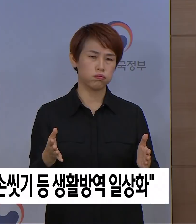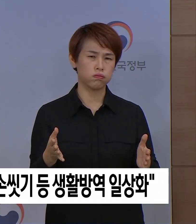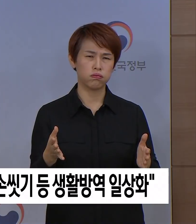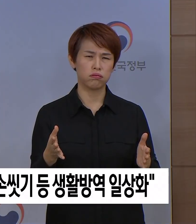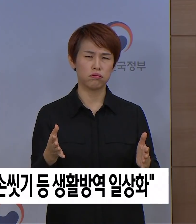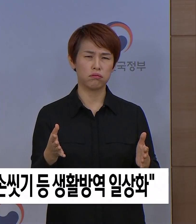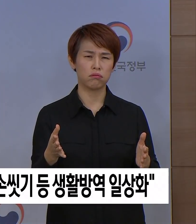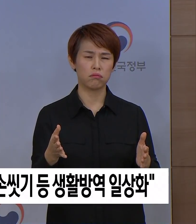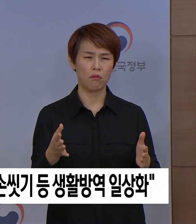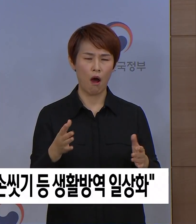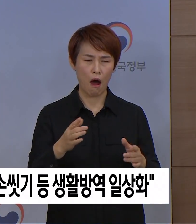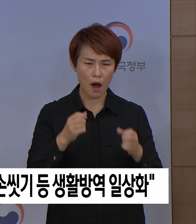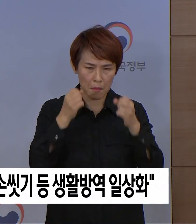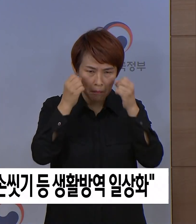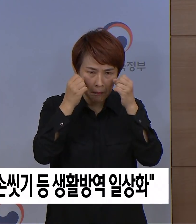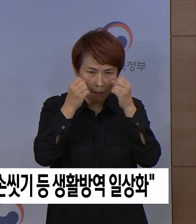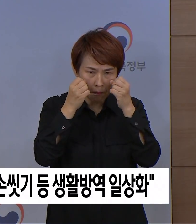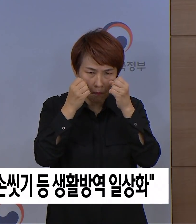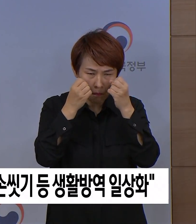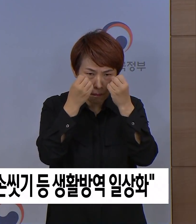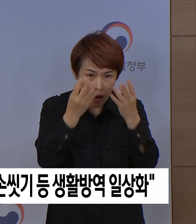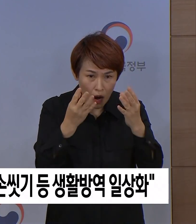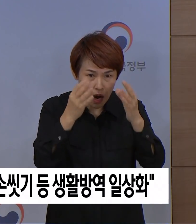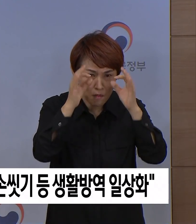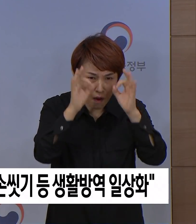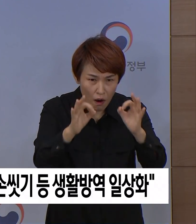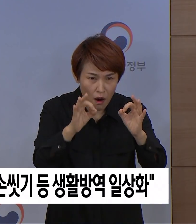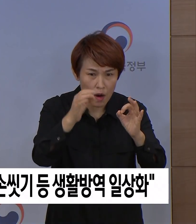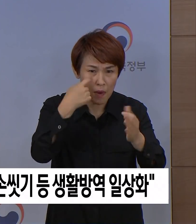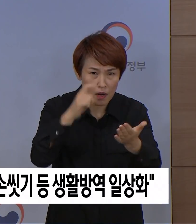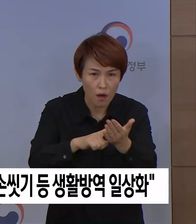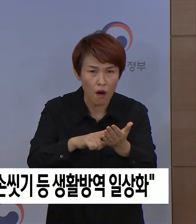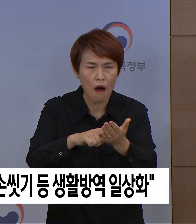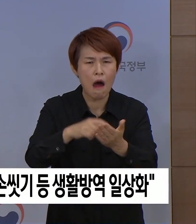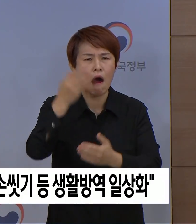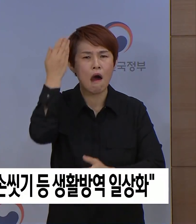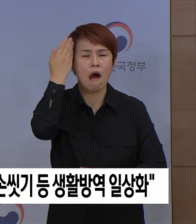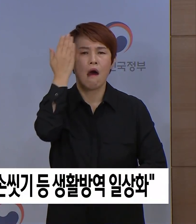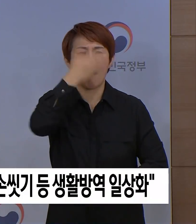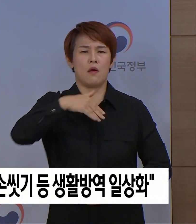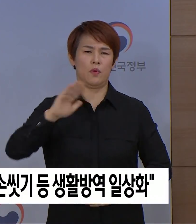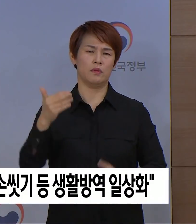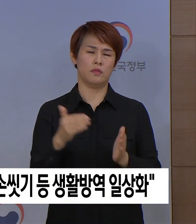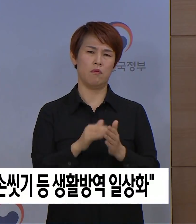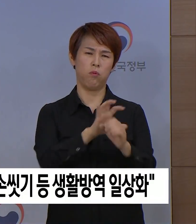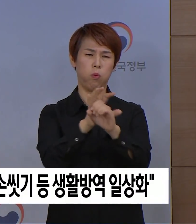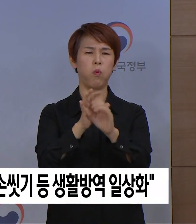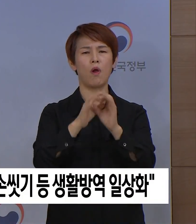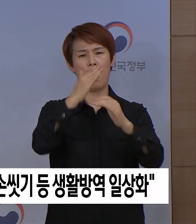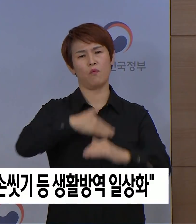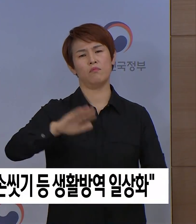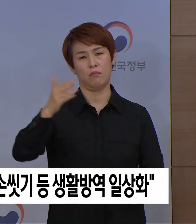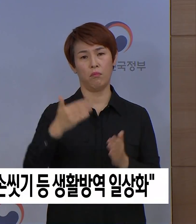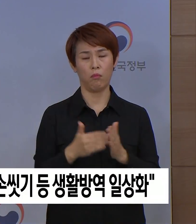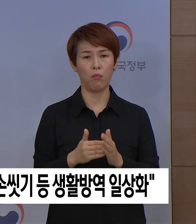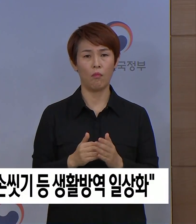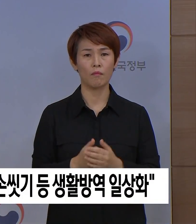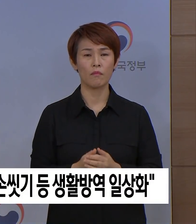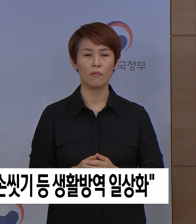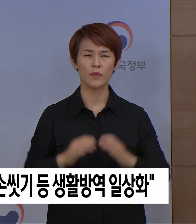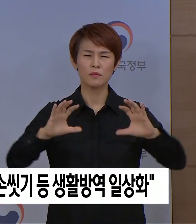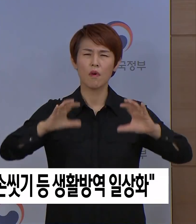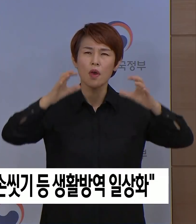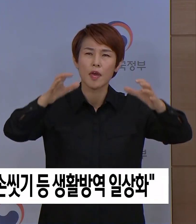많은 사실을 알아가며 지식을 쌓고 있는 중입니다. 현재 전세계의 어과학자들과 각국의 정부가